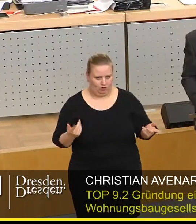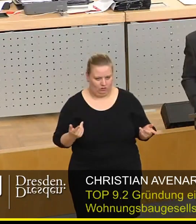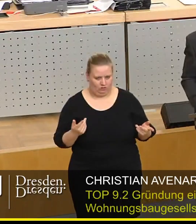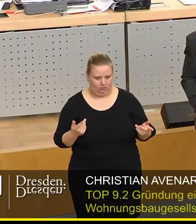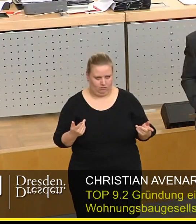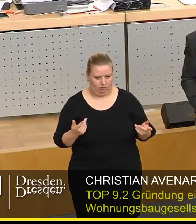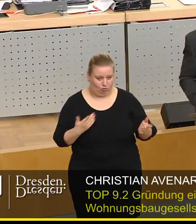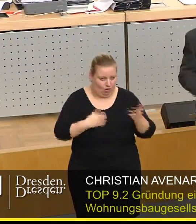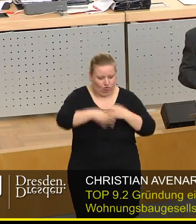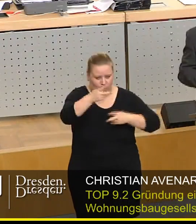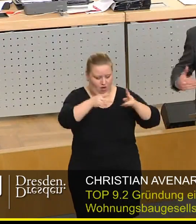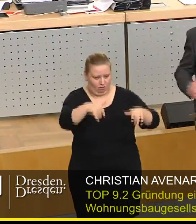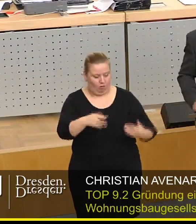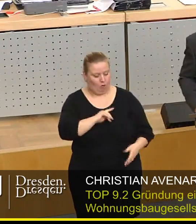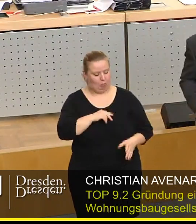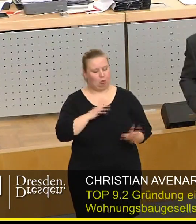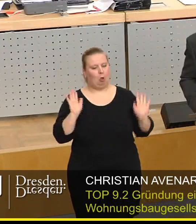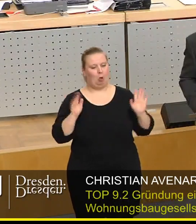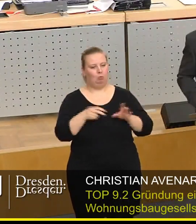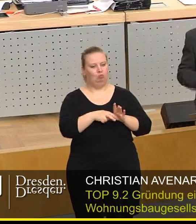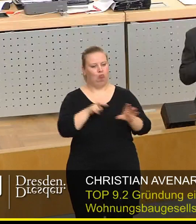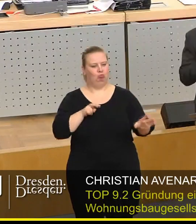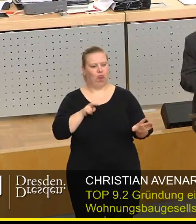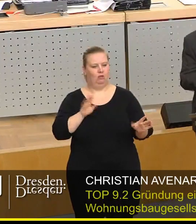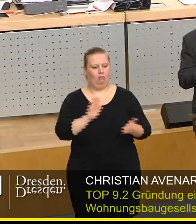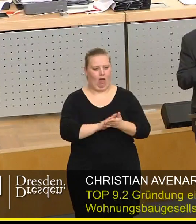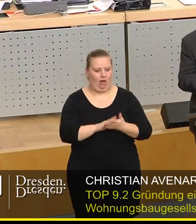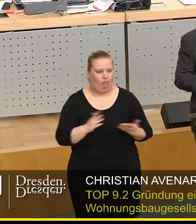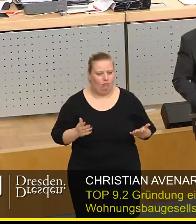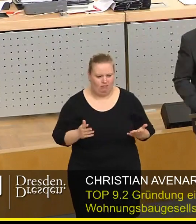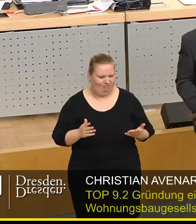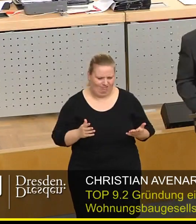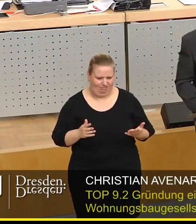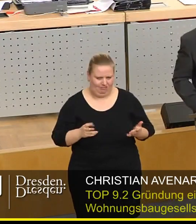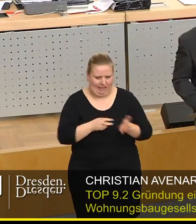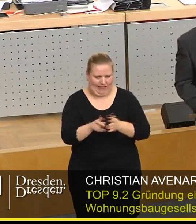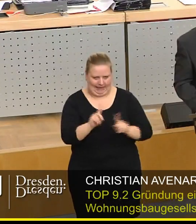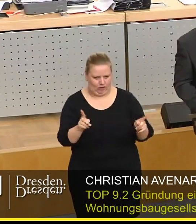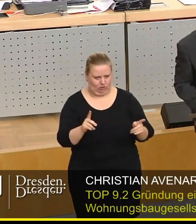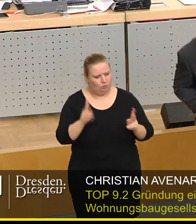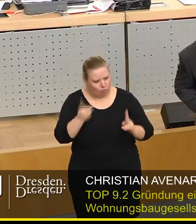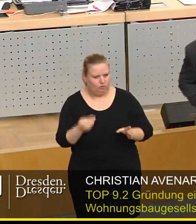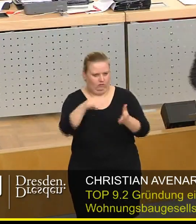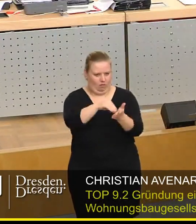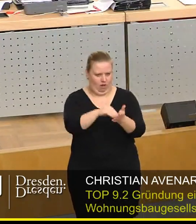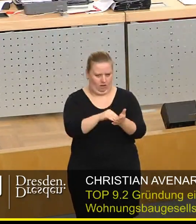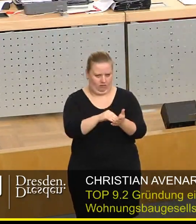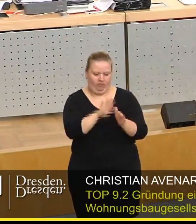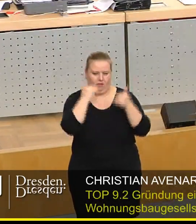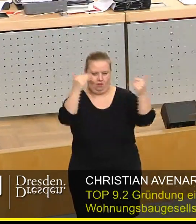möglicherweise Schaden anrichtet, bleibe ich vor der Tür. Das ist nicht Verantwortung wahrzunehmen. Vielen Dank.